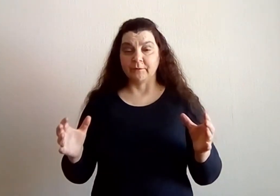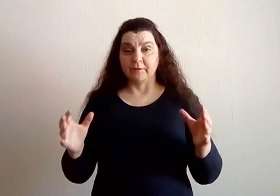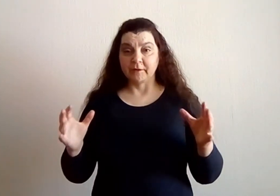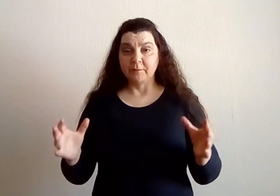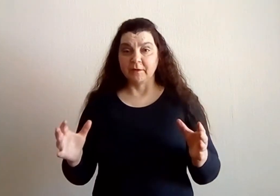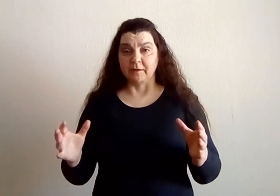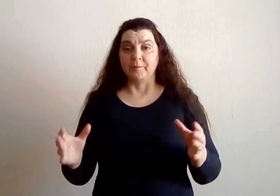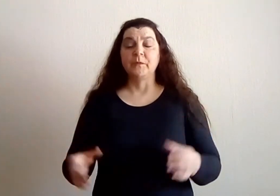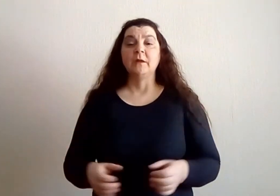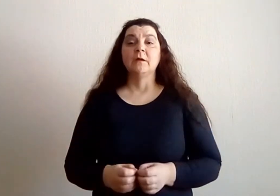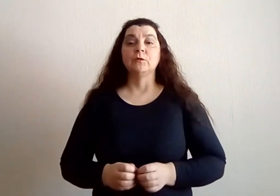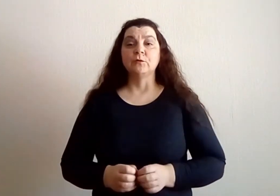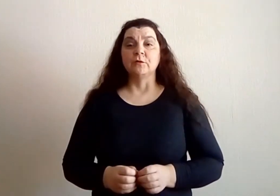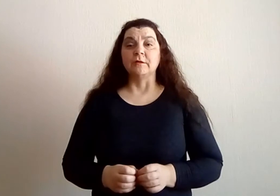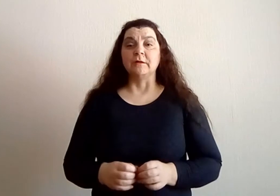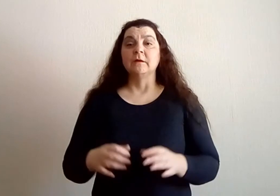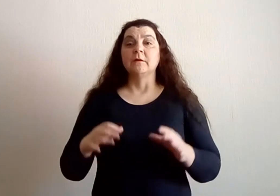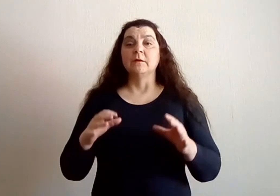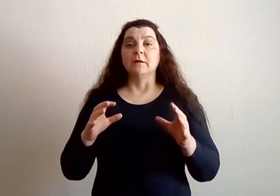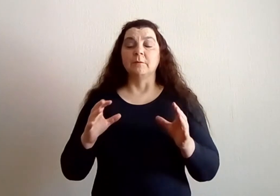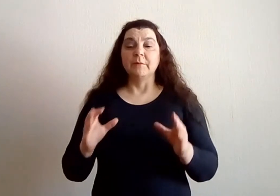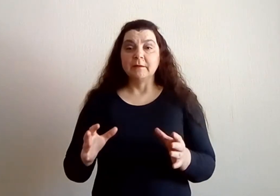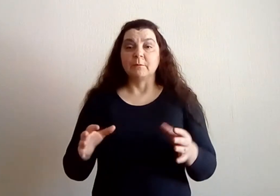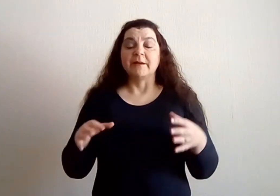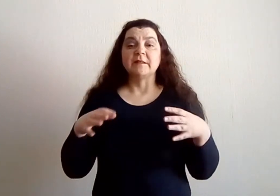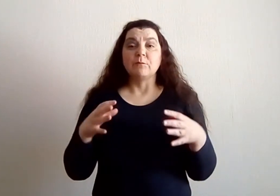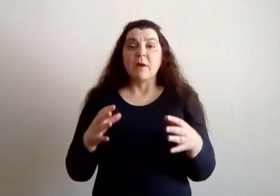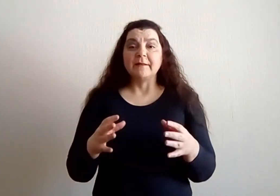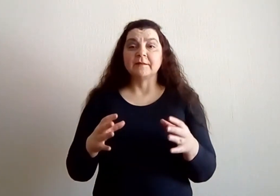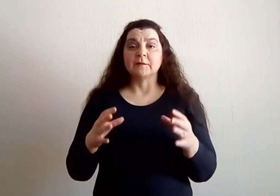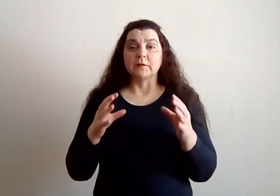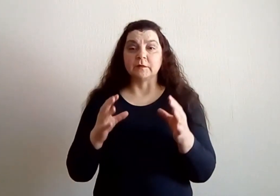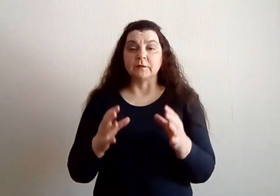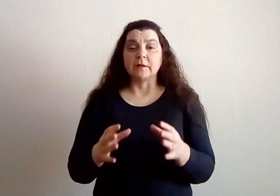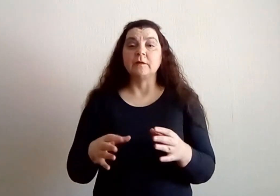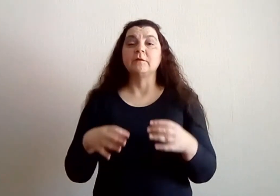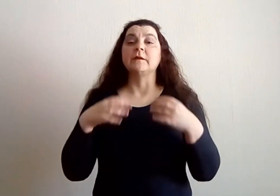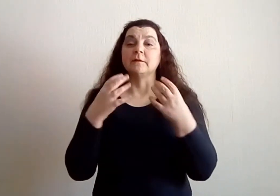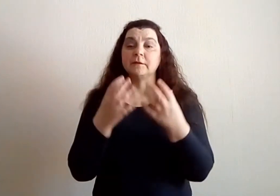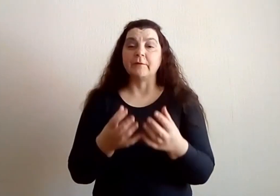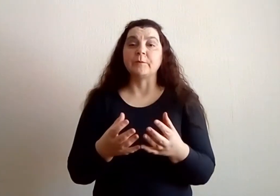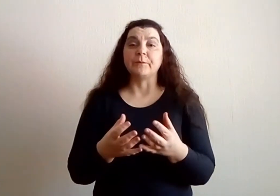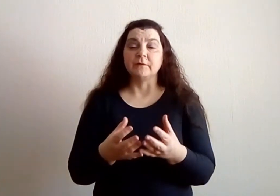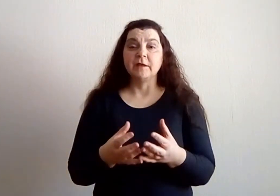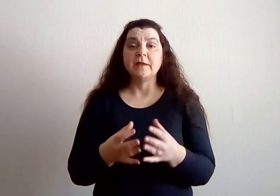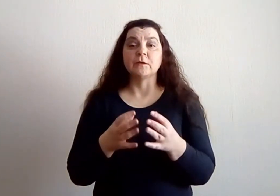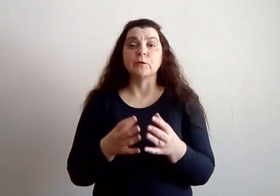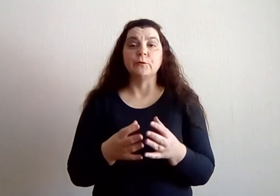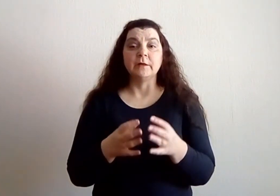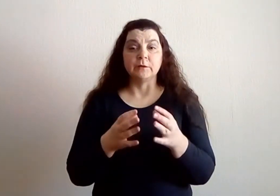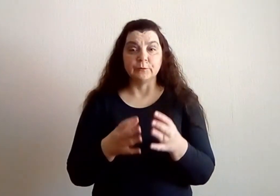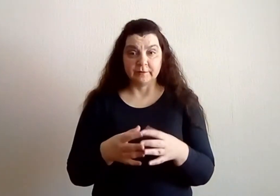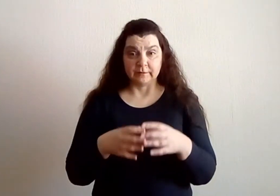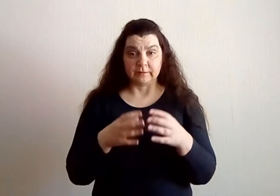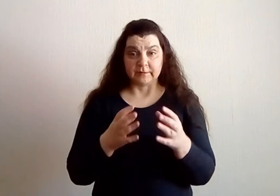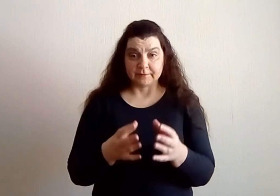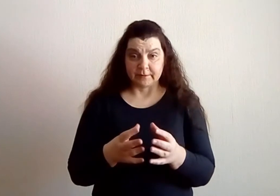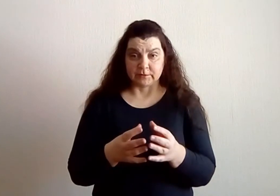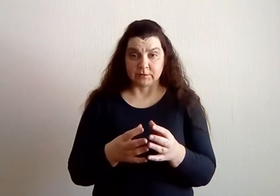во времени, то мы максимально сконцентрированы на выполнении той или иной задачи,